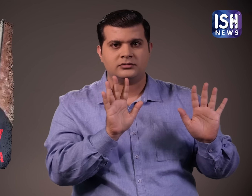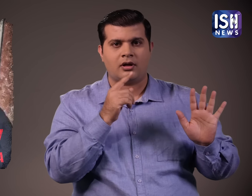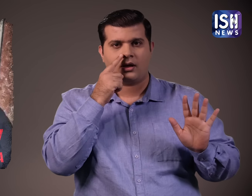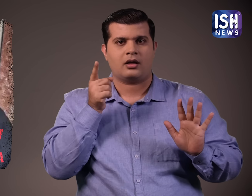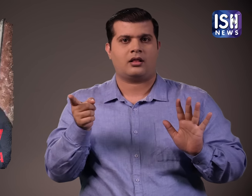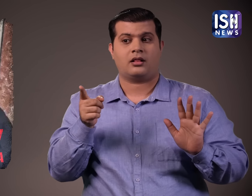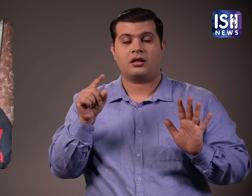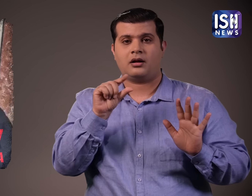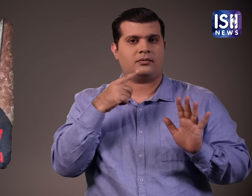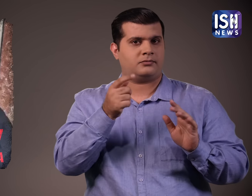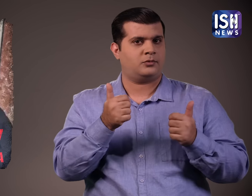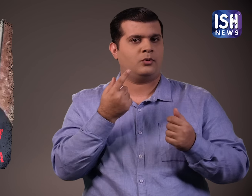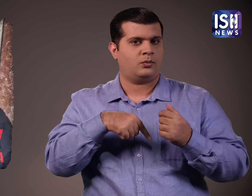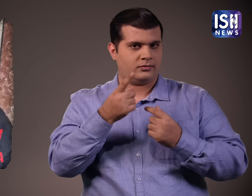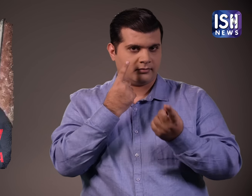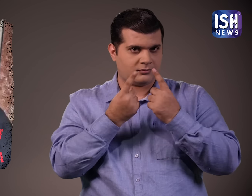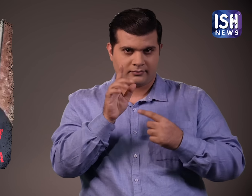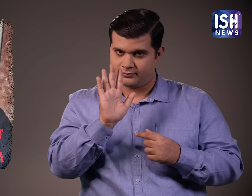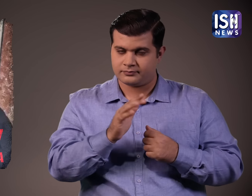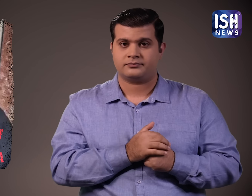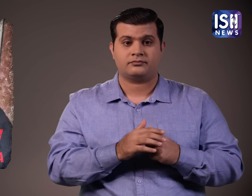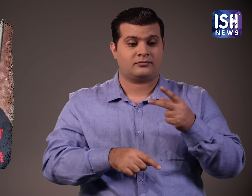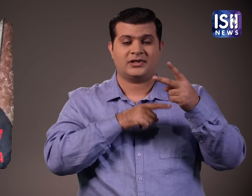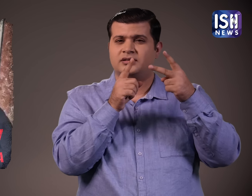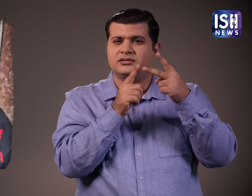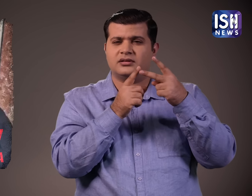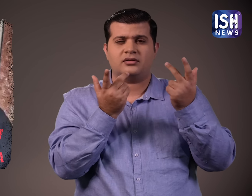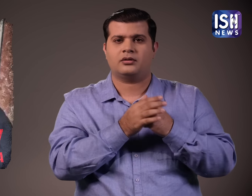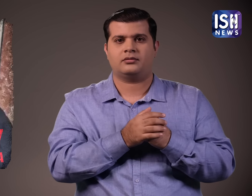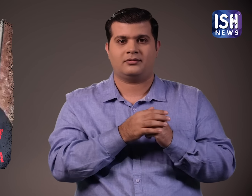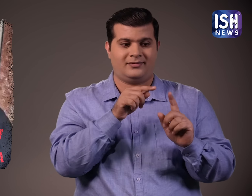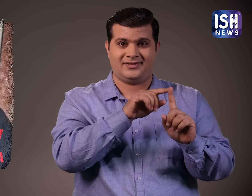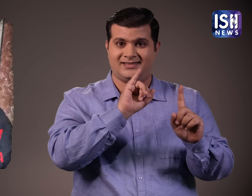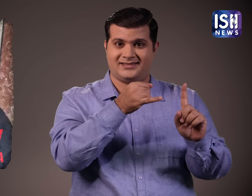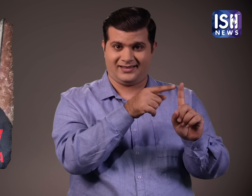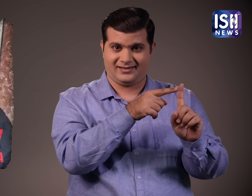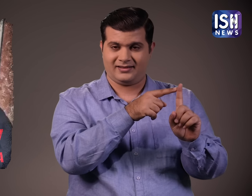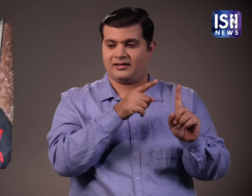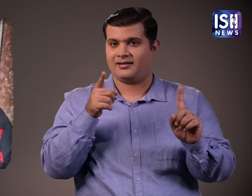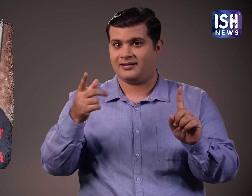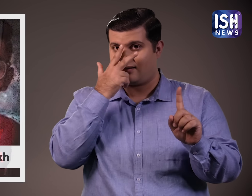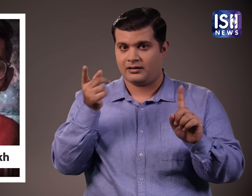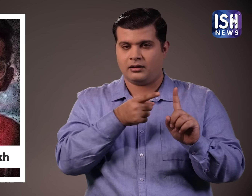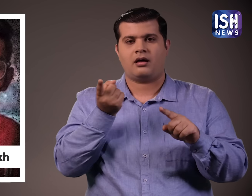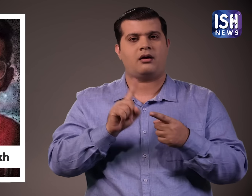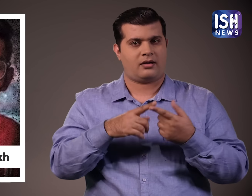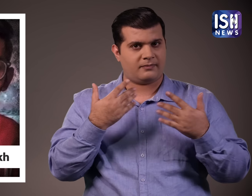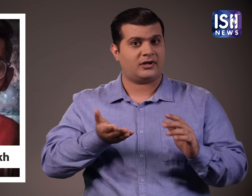इतना ही पूछा ये लड़की का नाम नहीं बताया गया और ये चांच चल रही है दूसरा ये कि जय और अर्षद के बीच